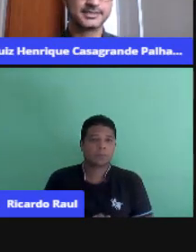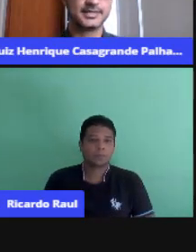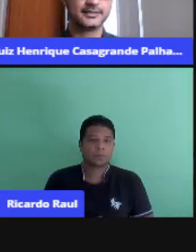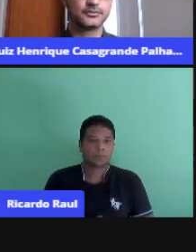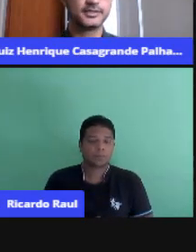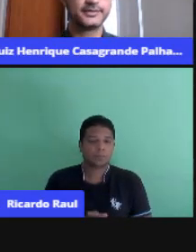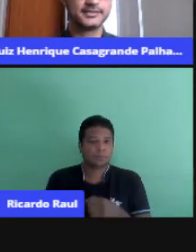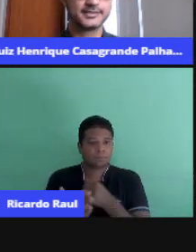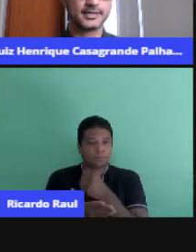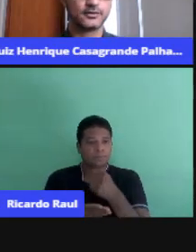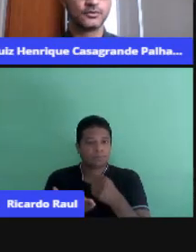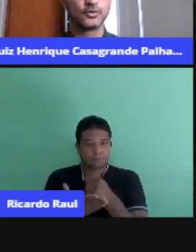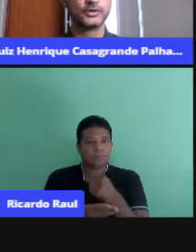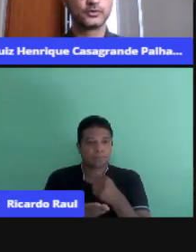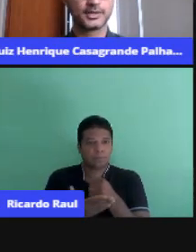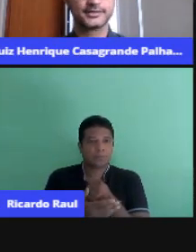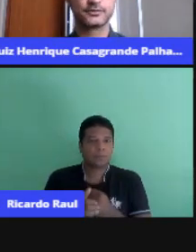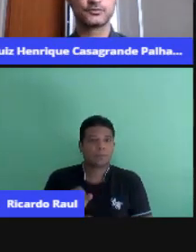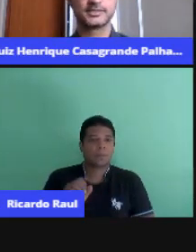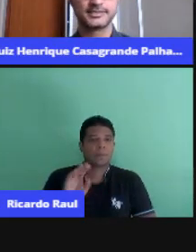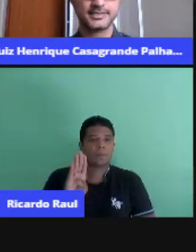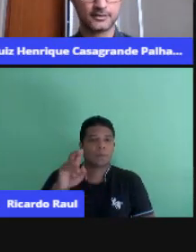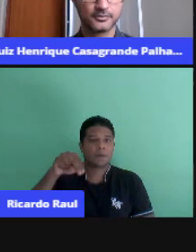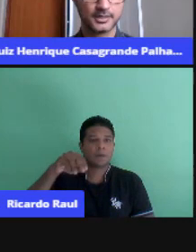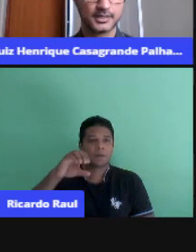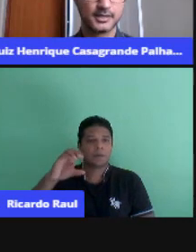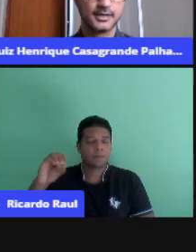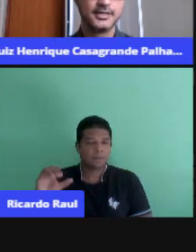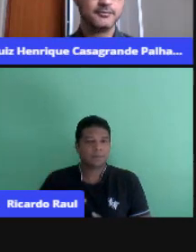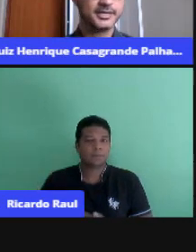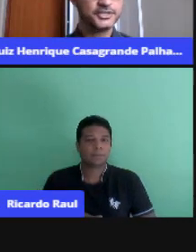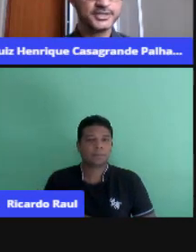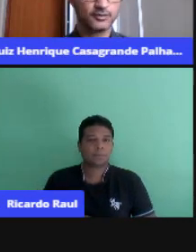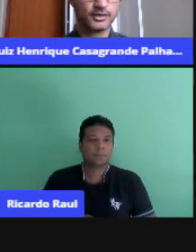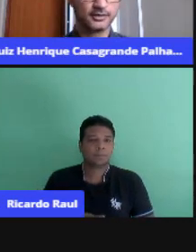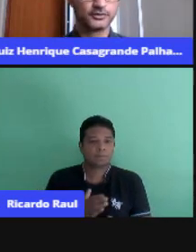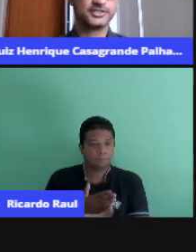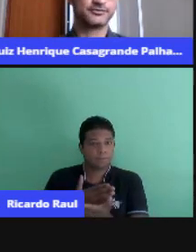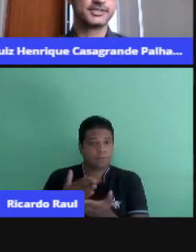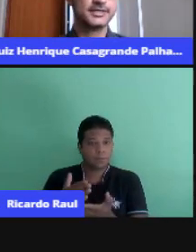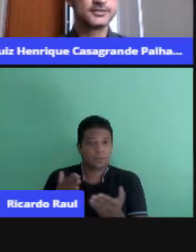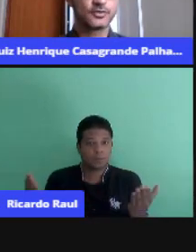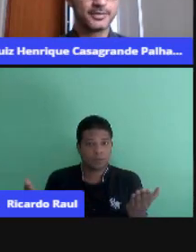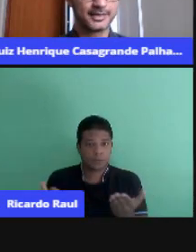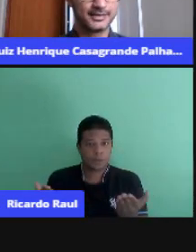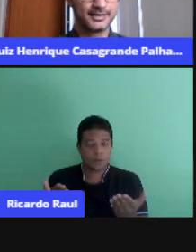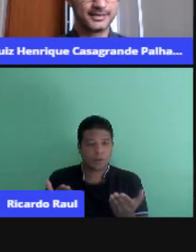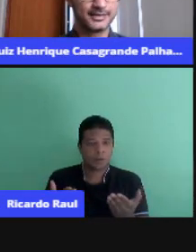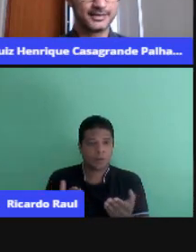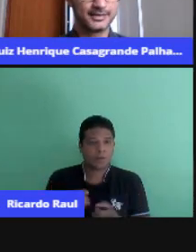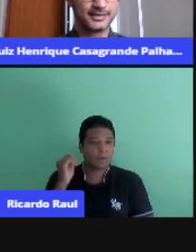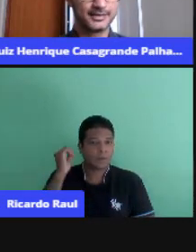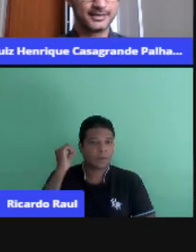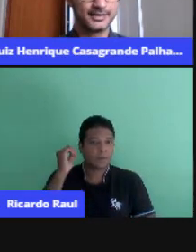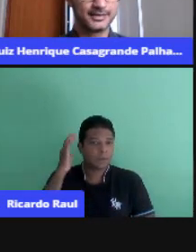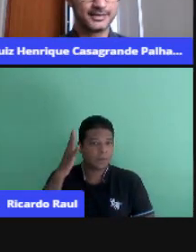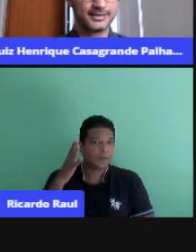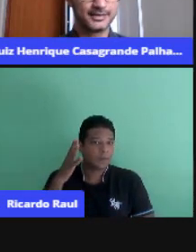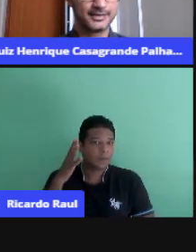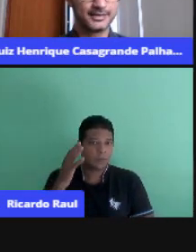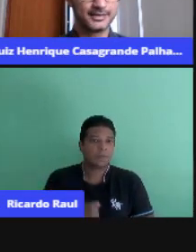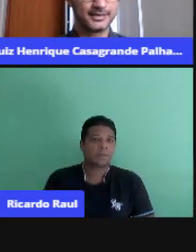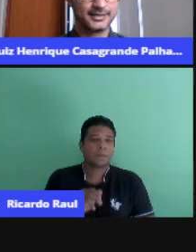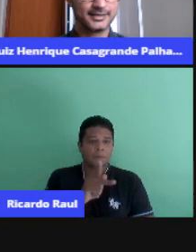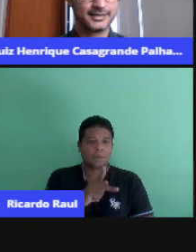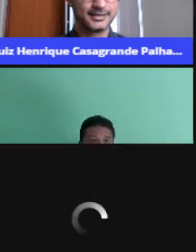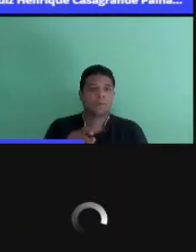baseado no referencial curricular circunstancial. A partir de agora, eu vou deixar vocês com a palestra da professora Sheila.